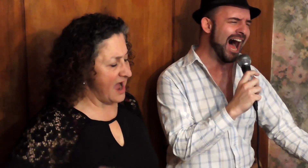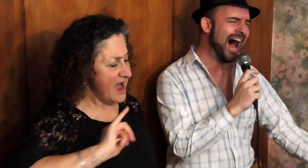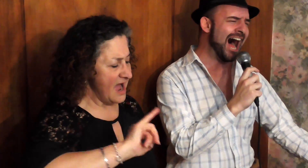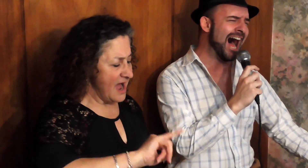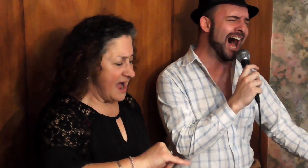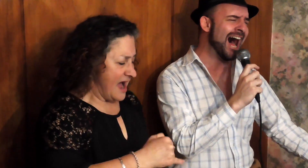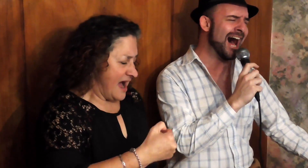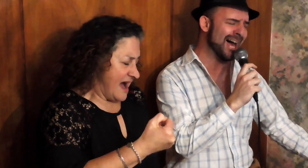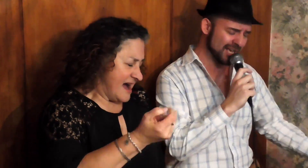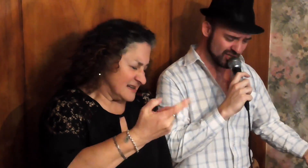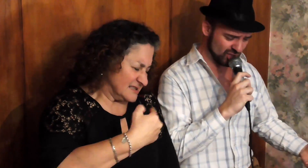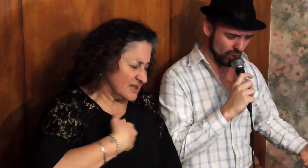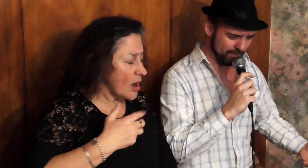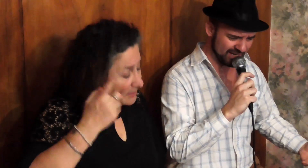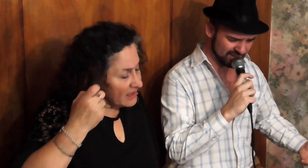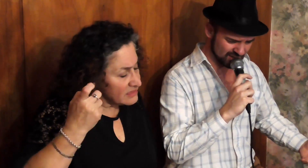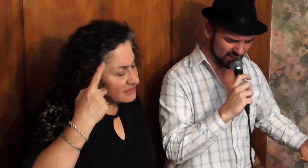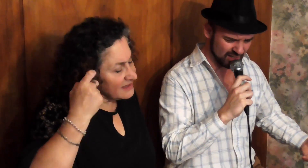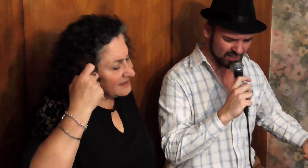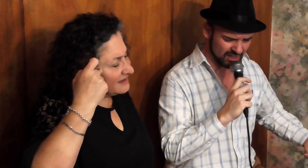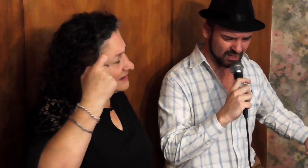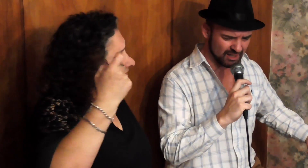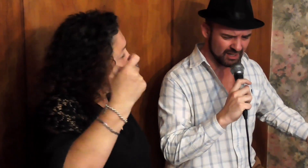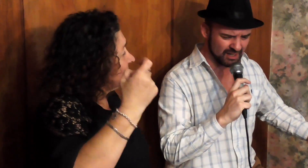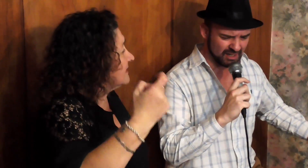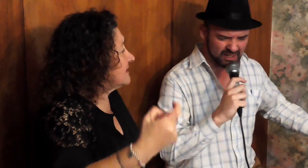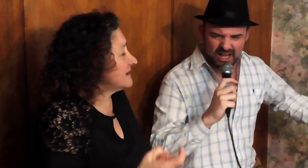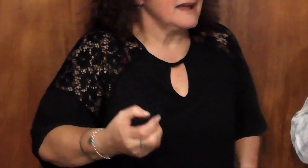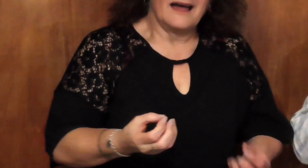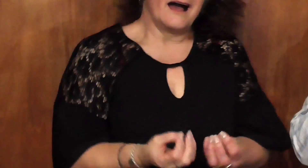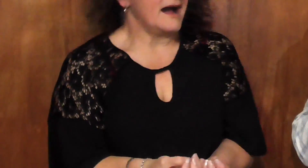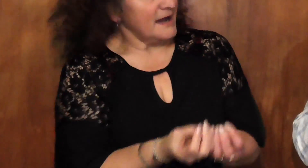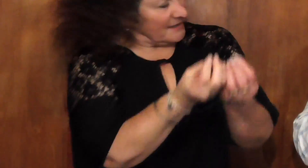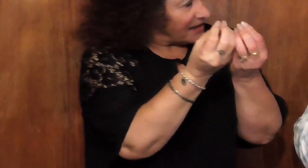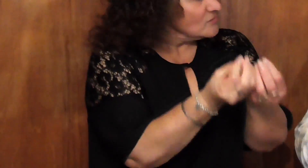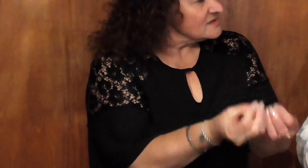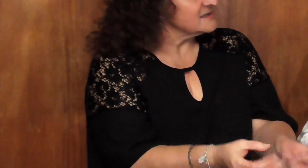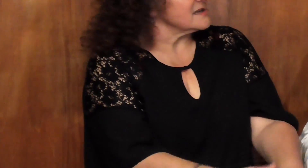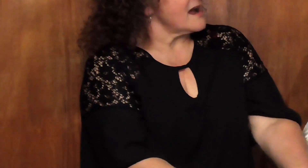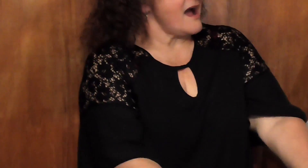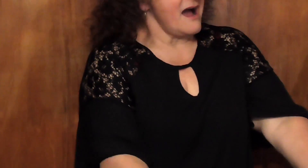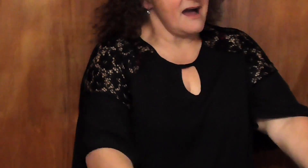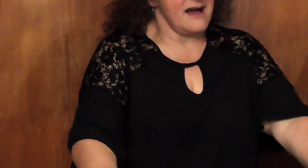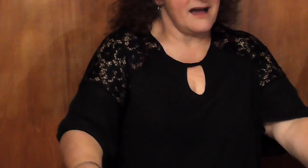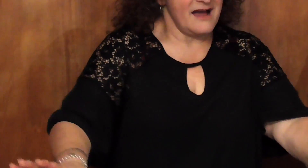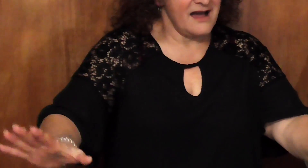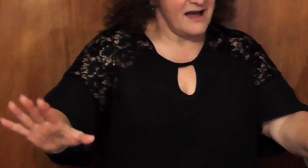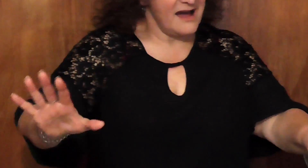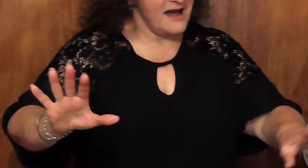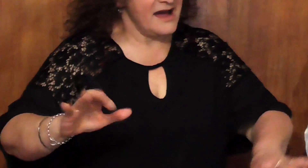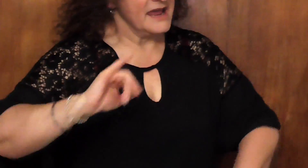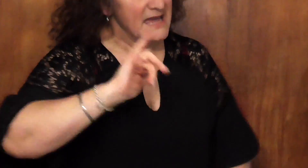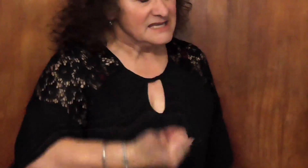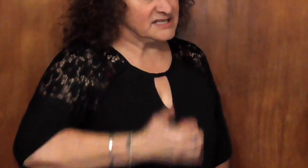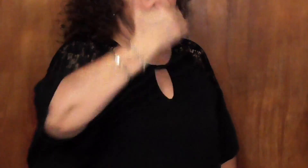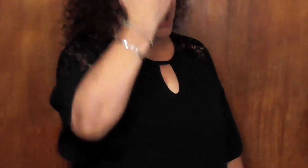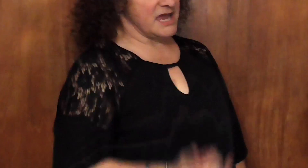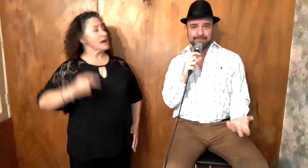Si yo aprendí a renunciar, si hay que